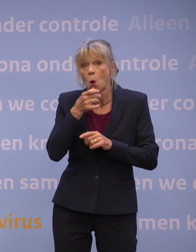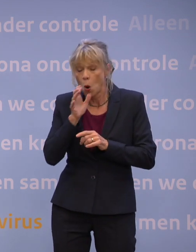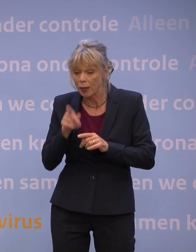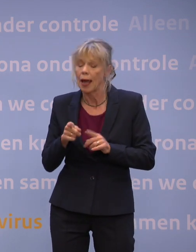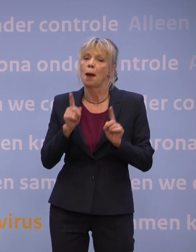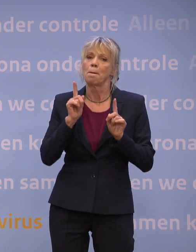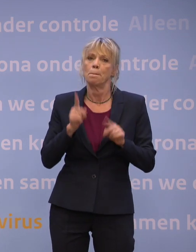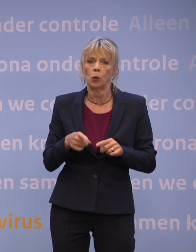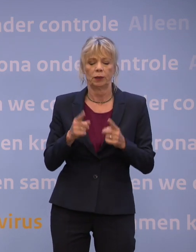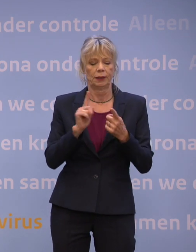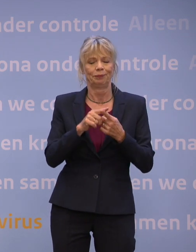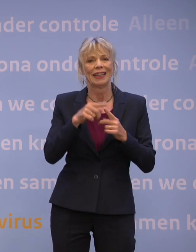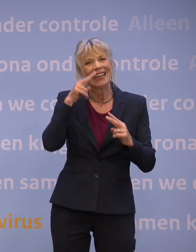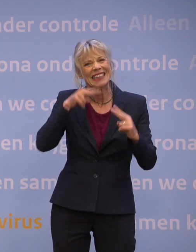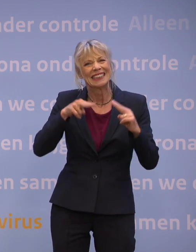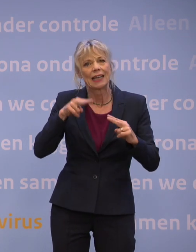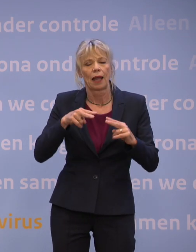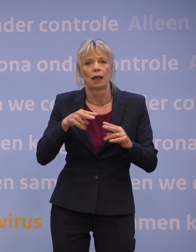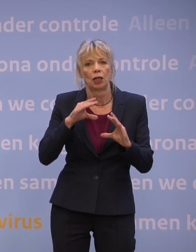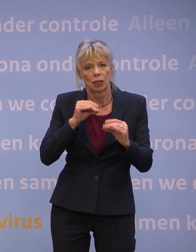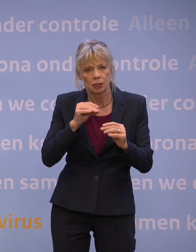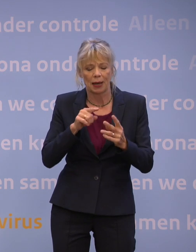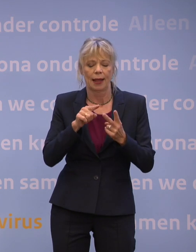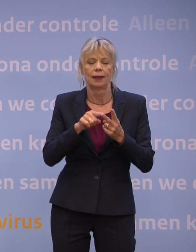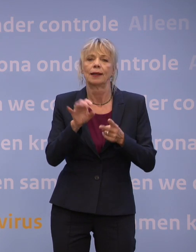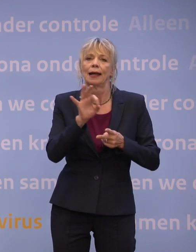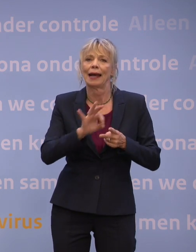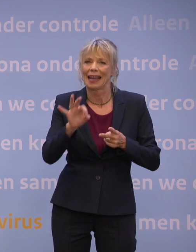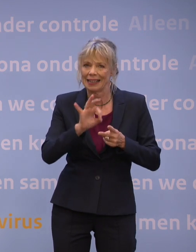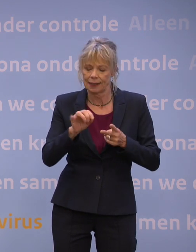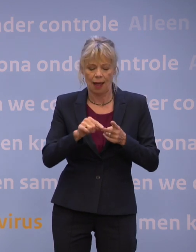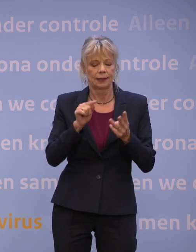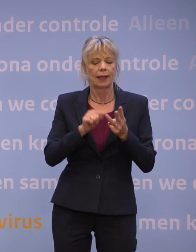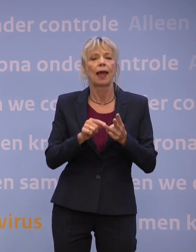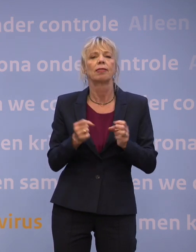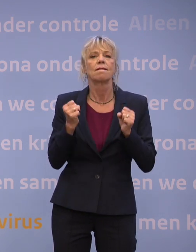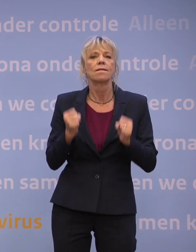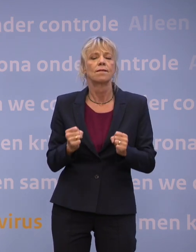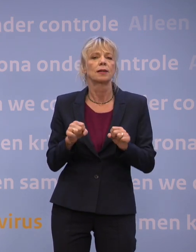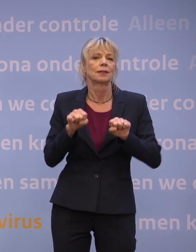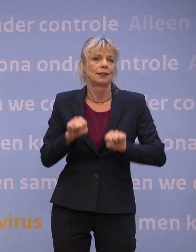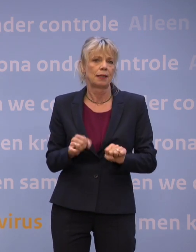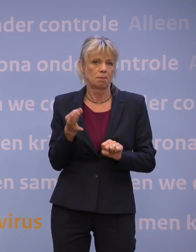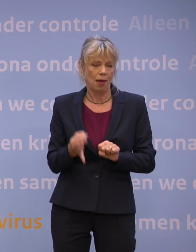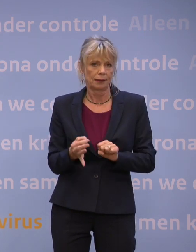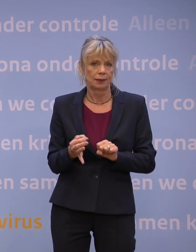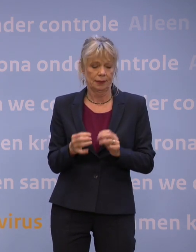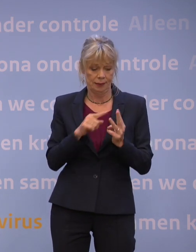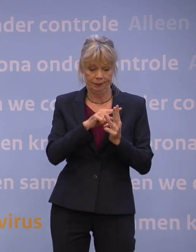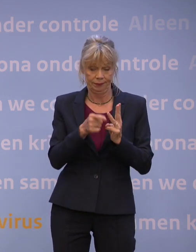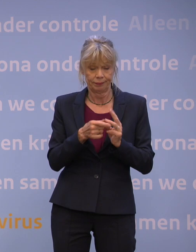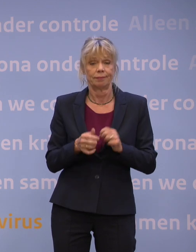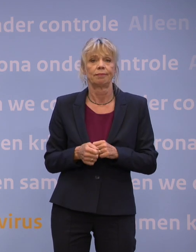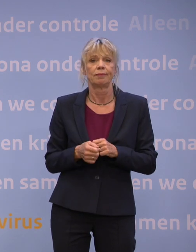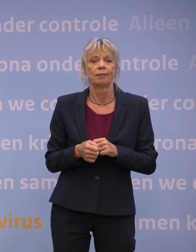registratie en een vaste zitplaats verplicht. Voor alle locaties waar mensen door